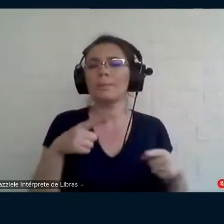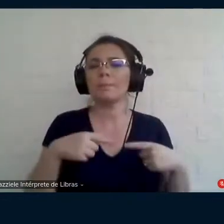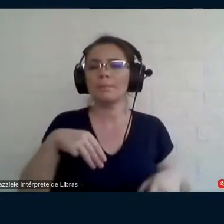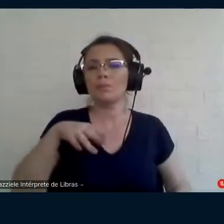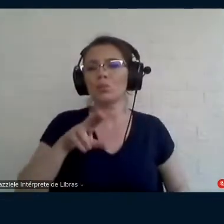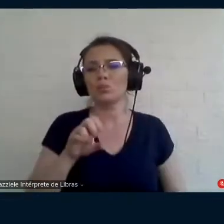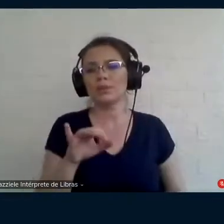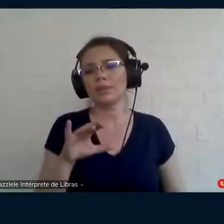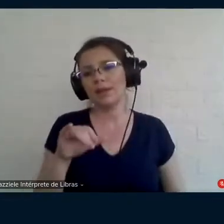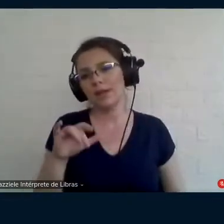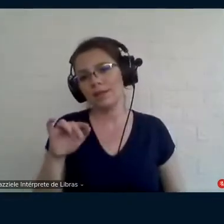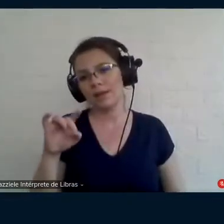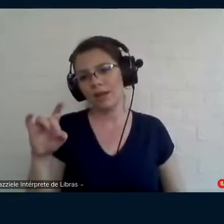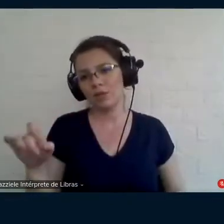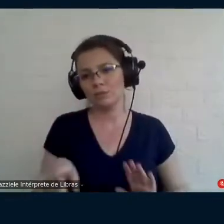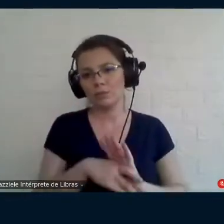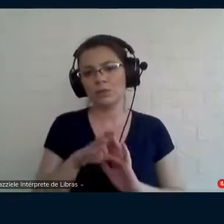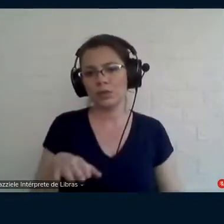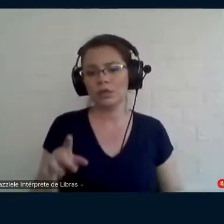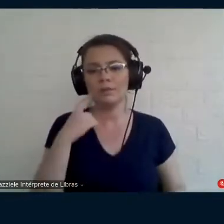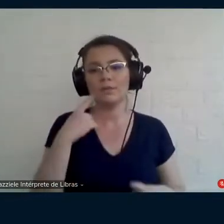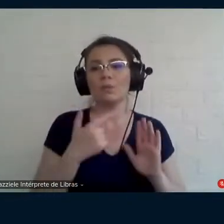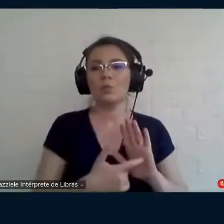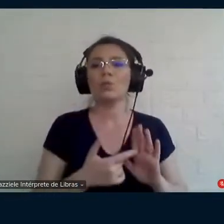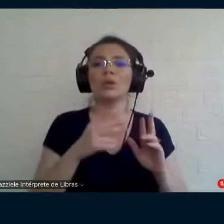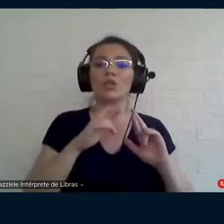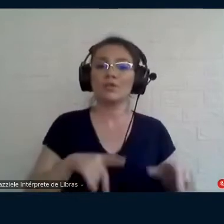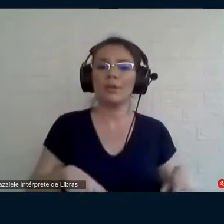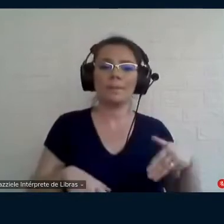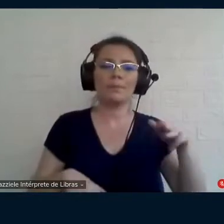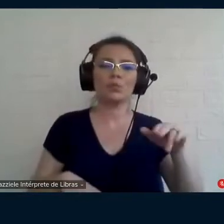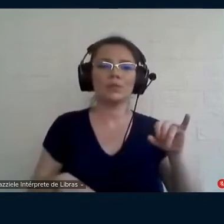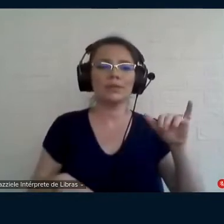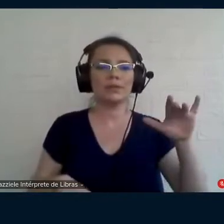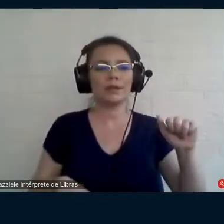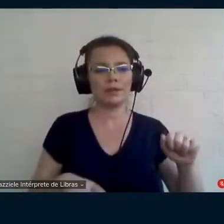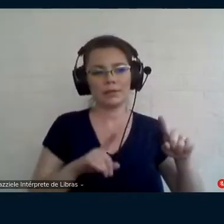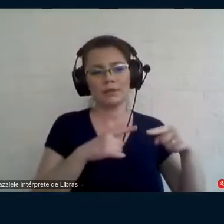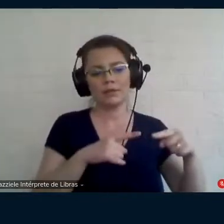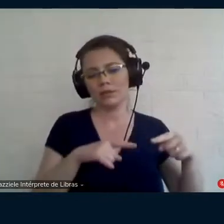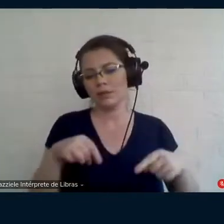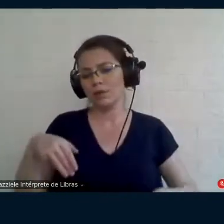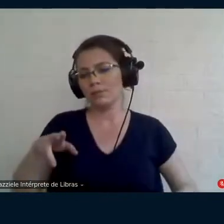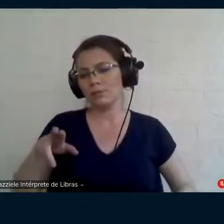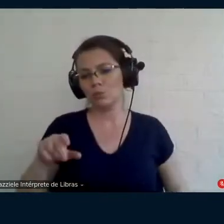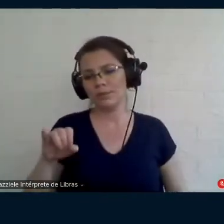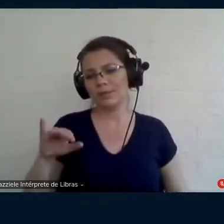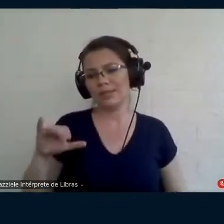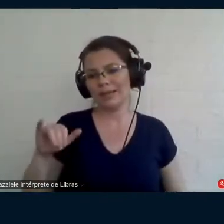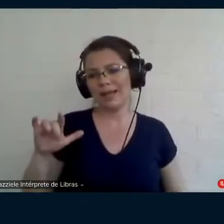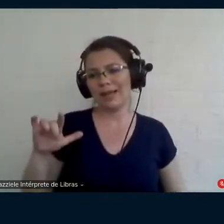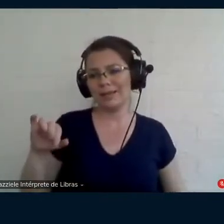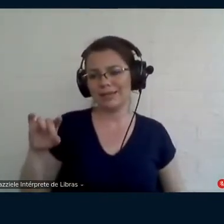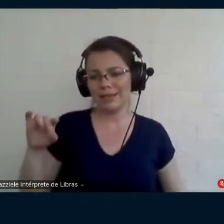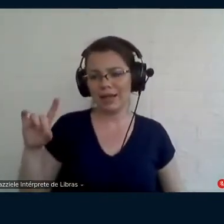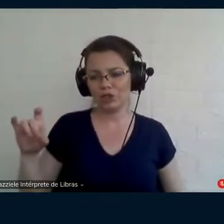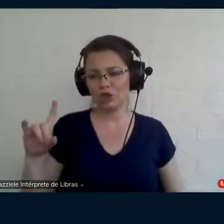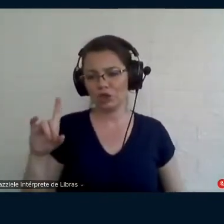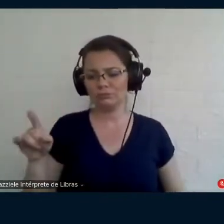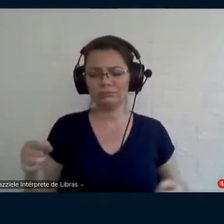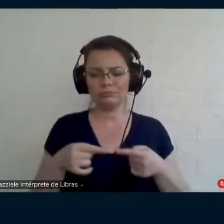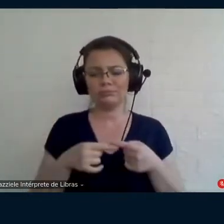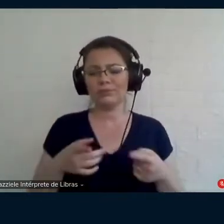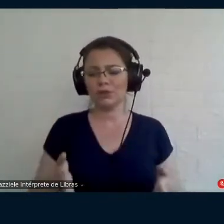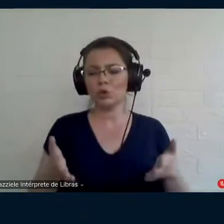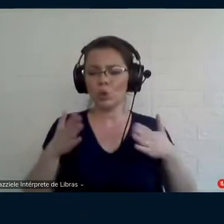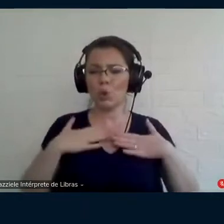de ver como você diferencia a música e a musicalidade como você traz isso para o corpo humano como o